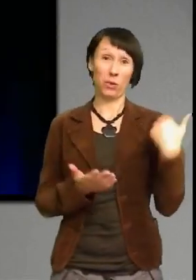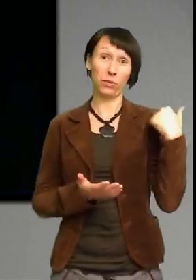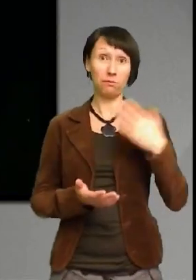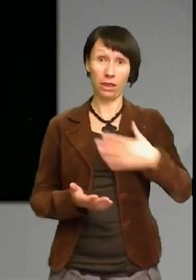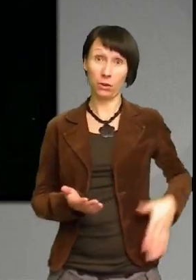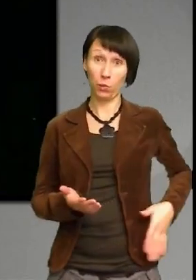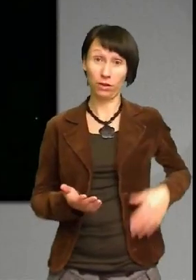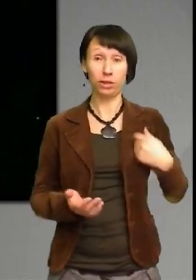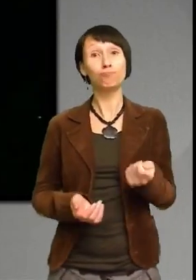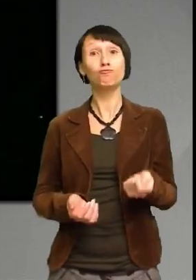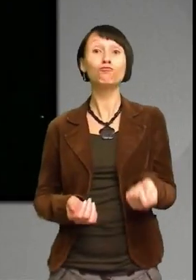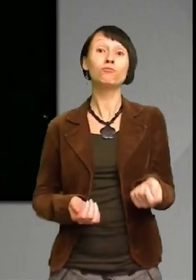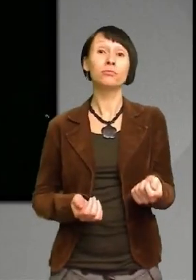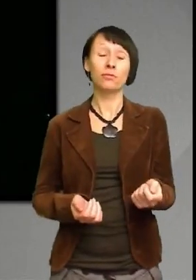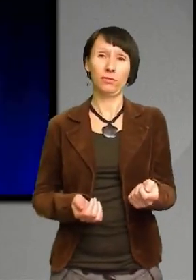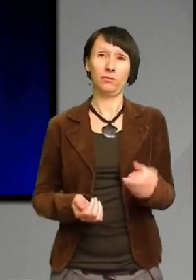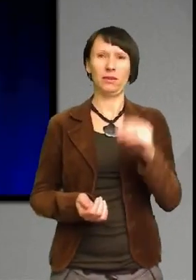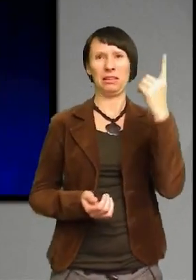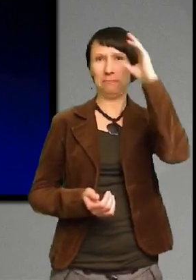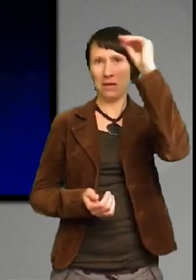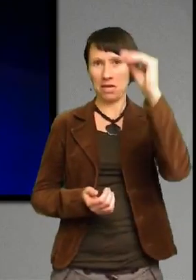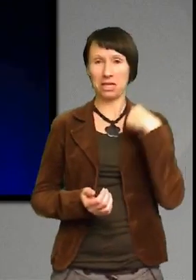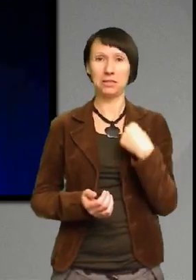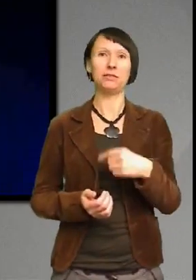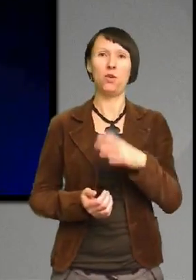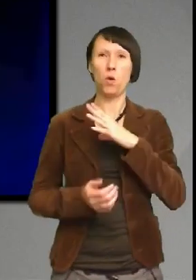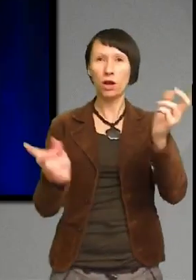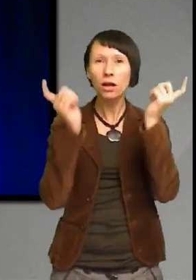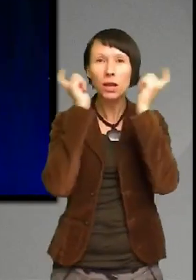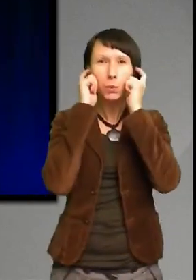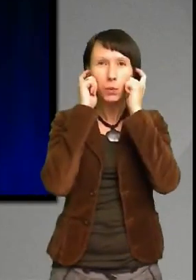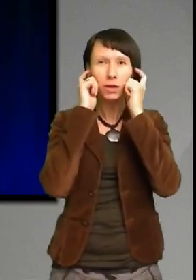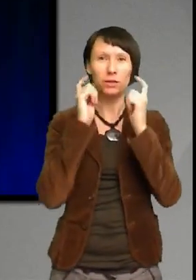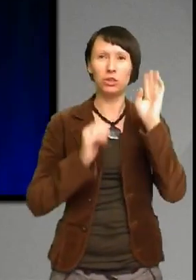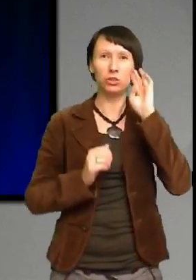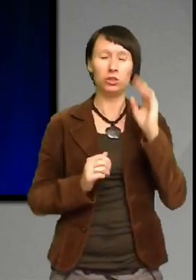Så är det en man som har hörlurar och han går i rast takt. Så rytar han. Koppla hunden för fan!